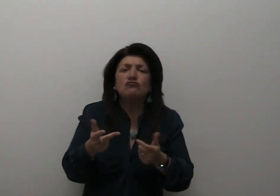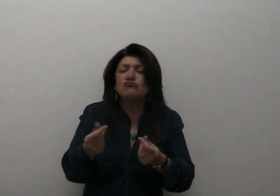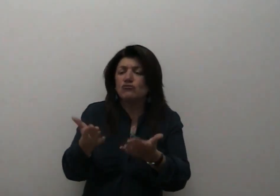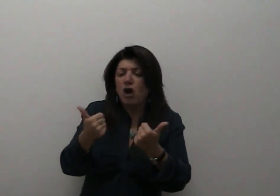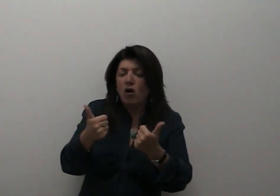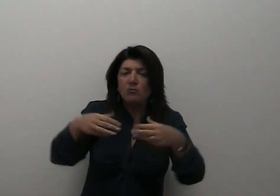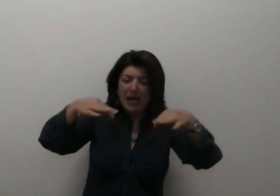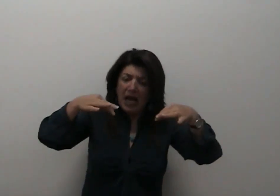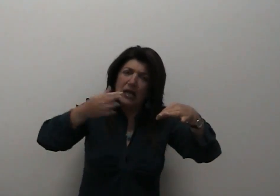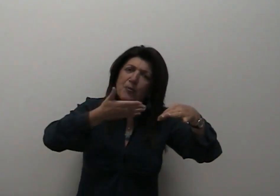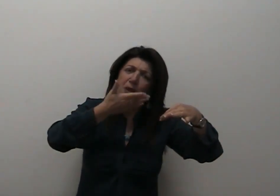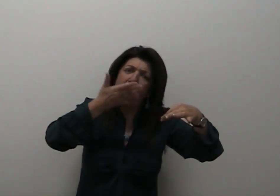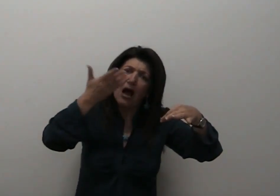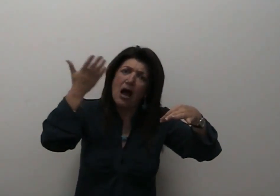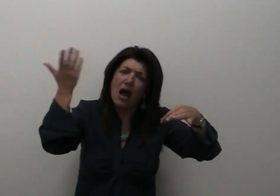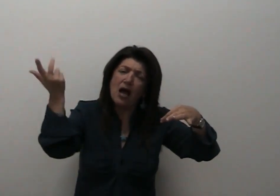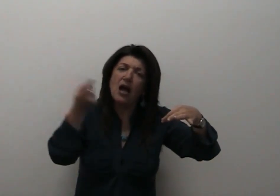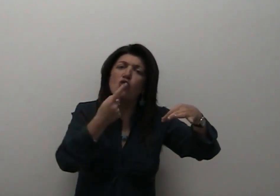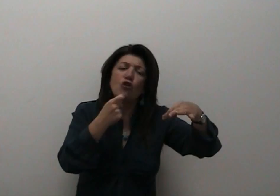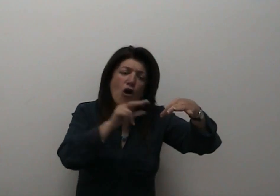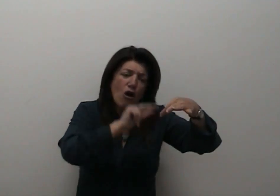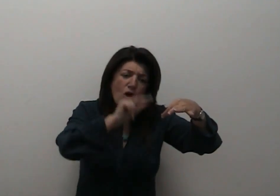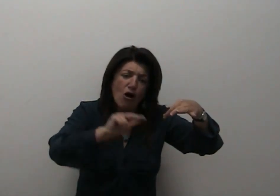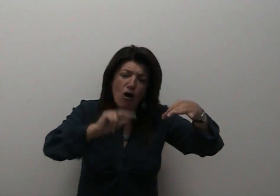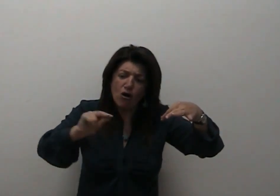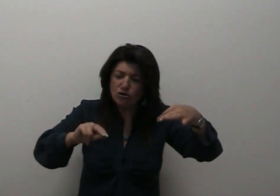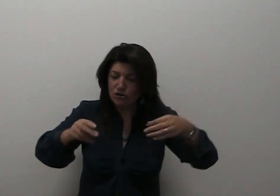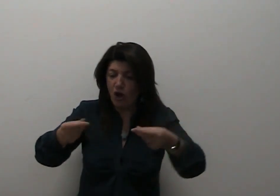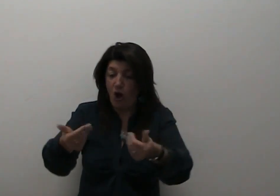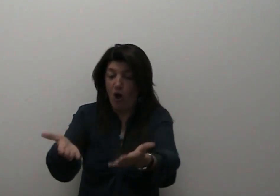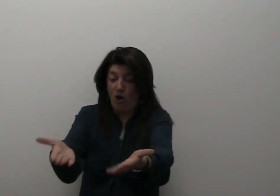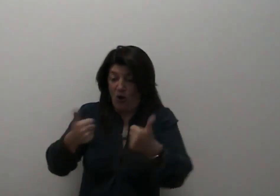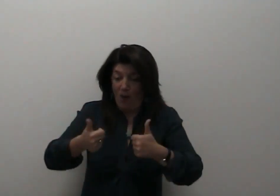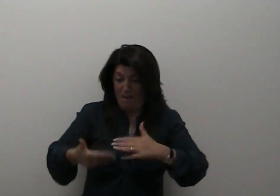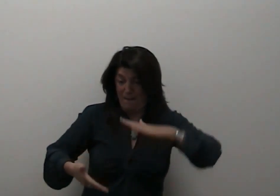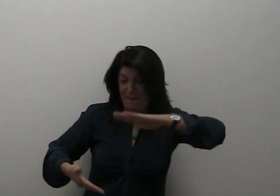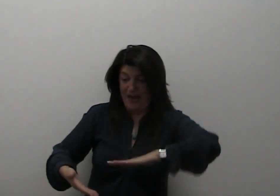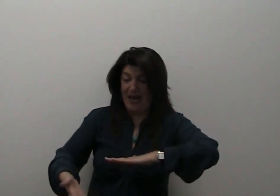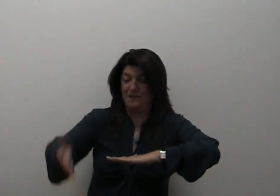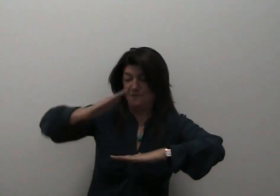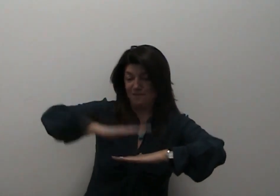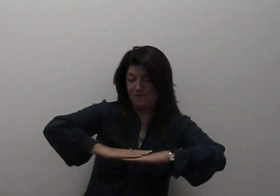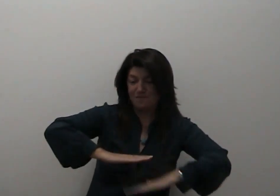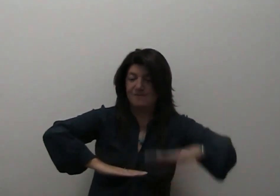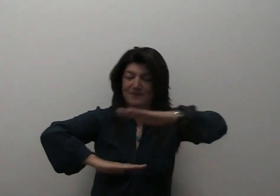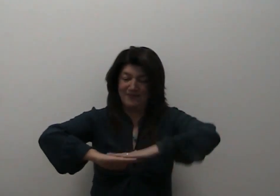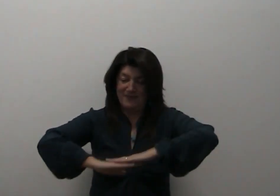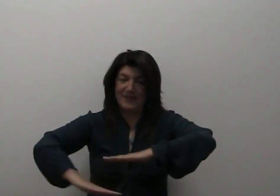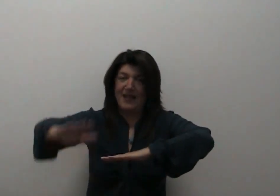fatina le mette nella scatola una sull'altra. Poi, al momento giusto, apre la scatola e le